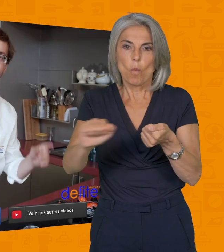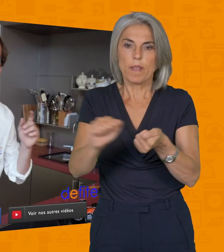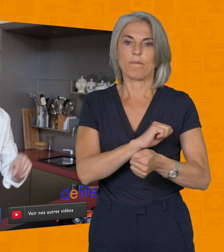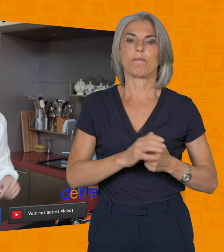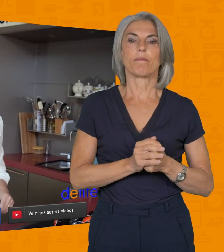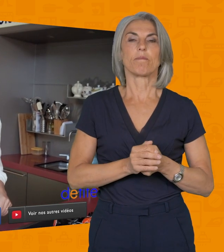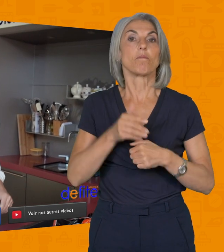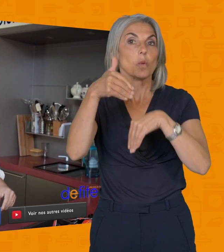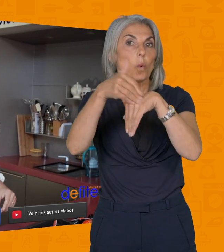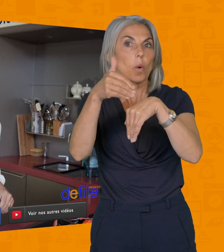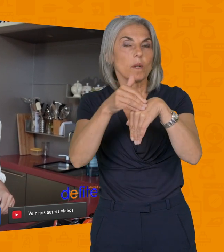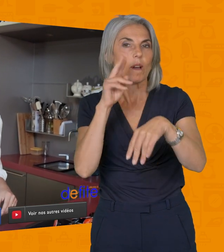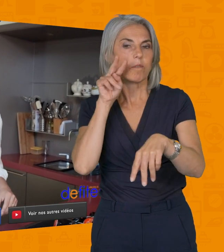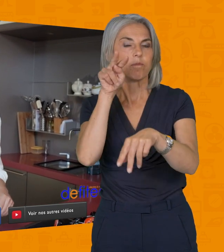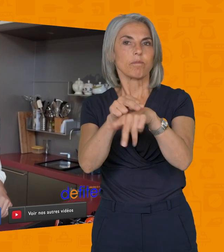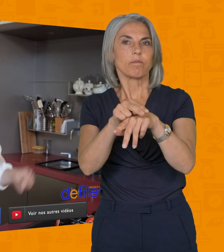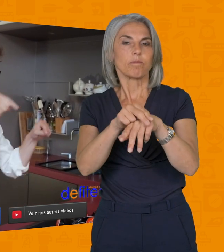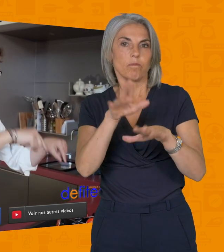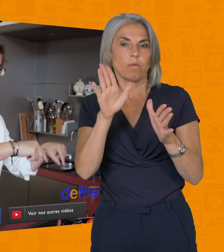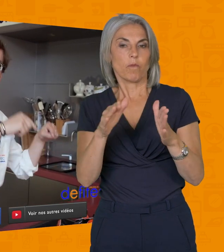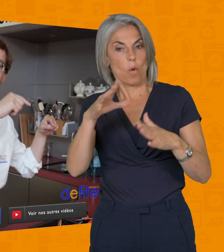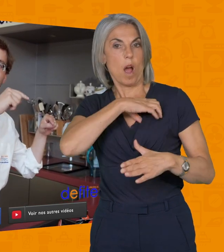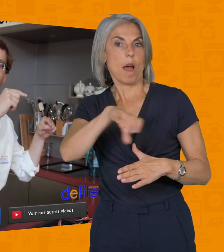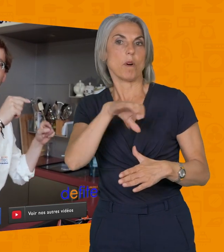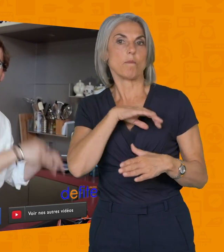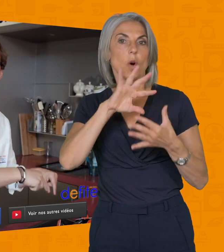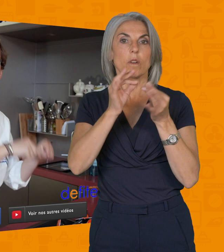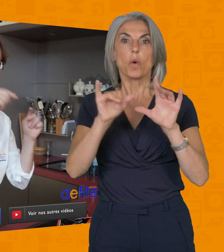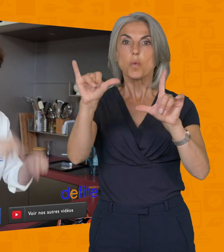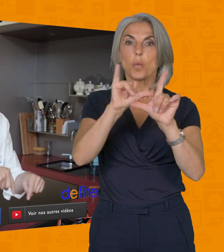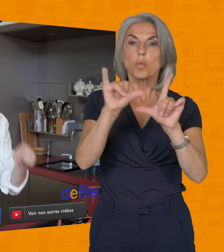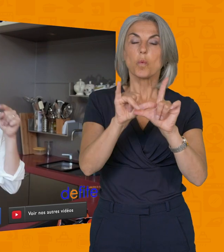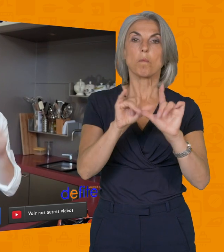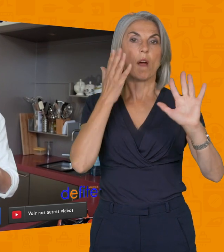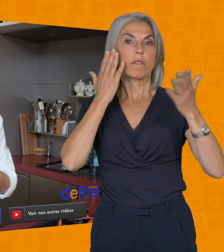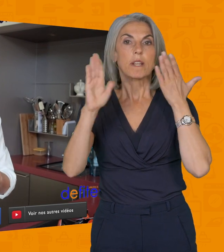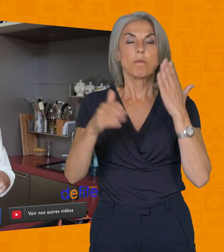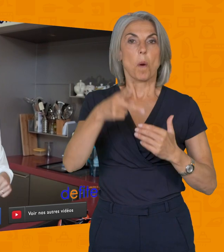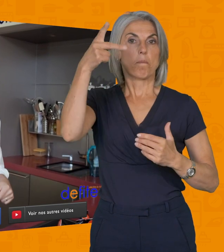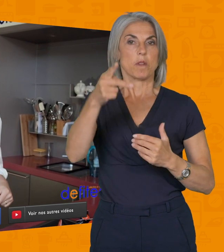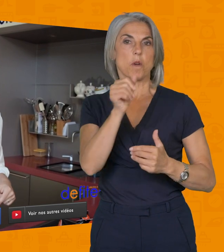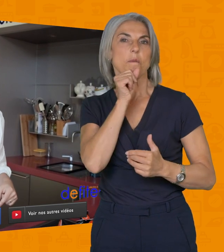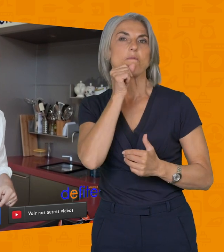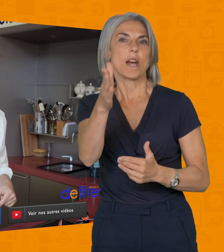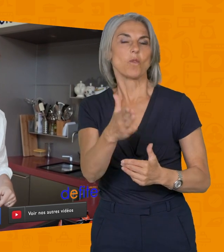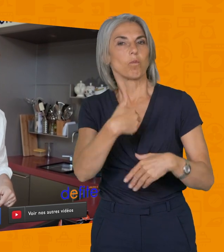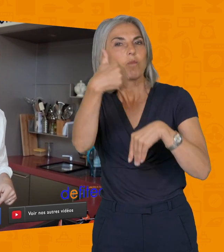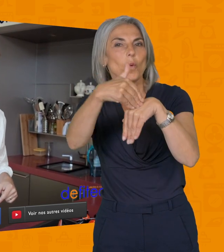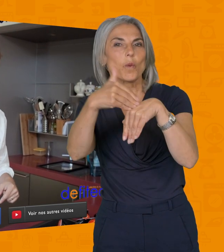Tous les trucs astuces, suivez-nous sur notre webshop. Abonnez-vous à notre chaîne YouTube, Facebook, Pinterest. À bientôt pour d'autres trucs astuces et vidéos. Ciao